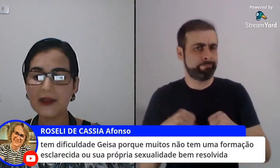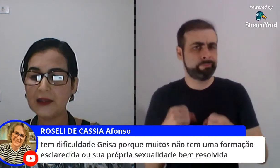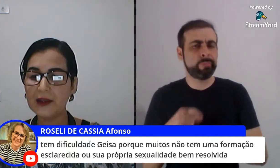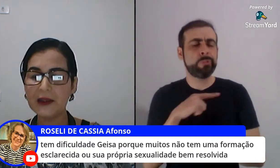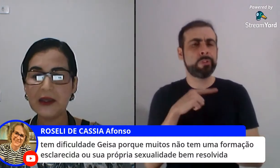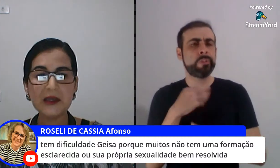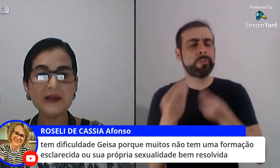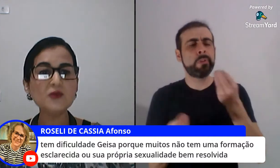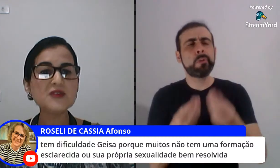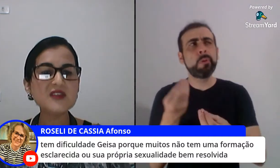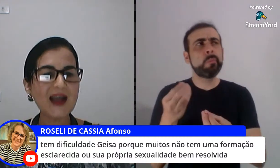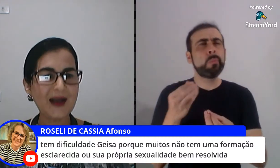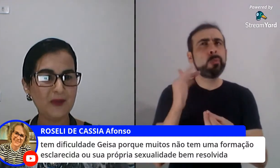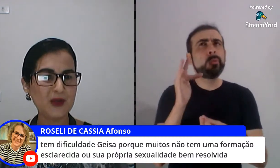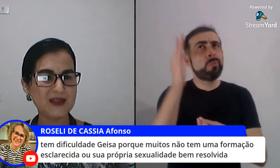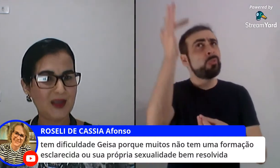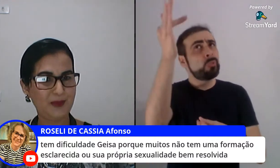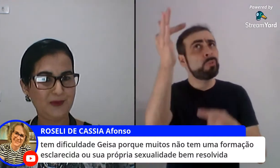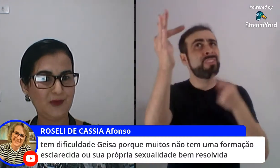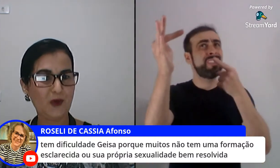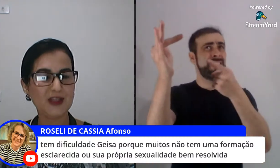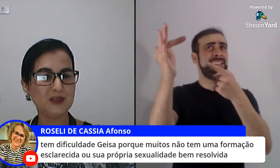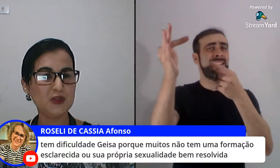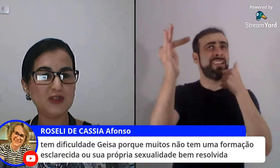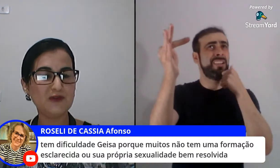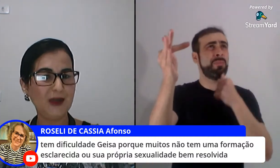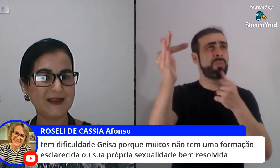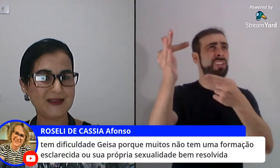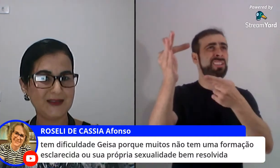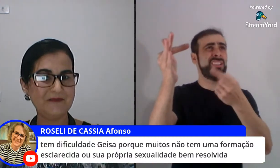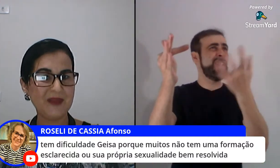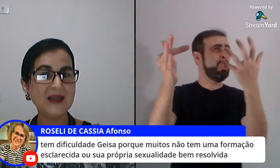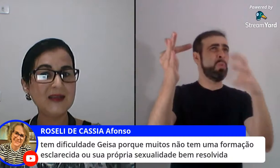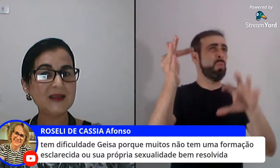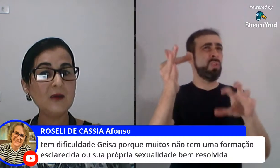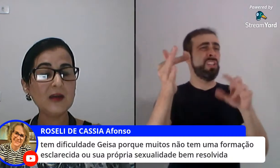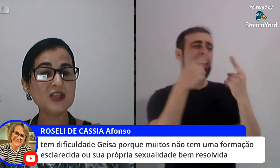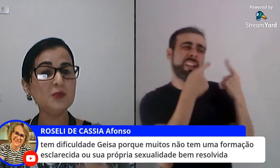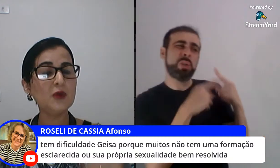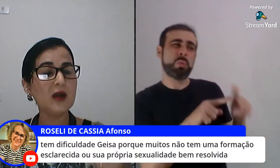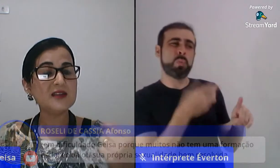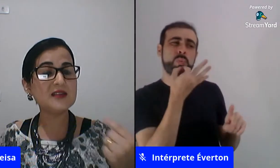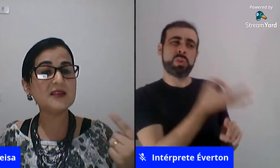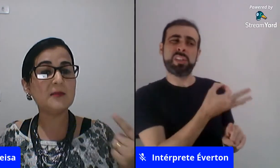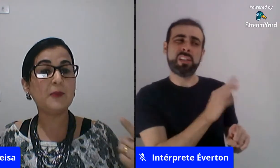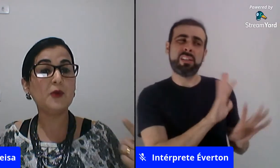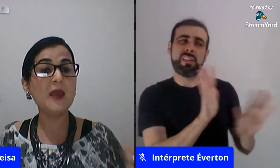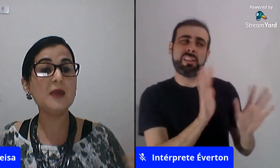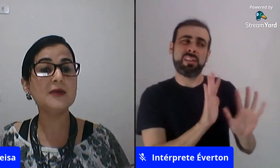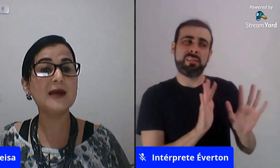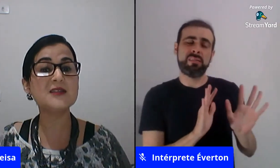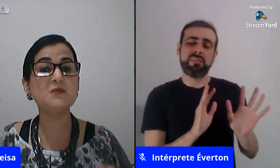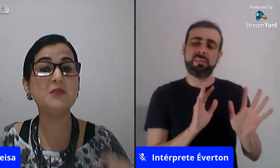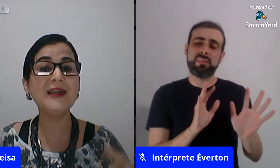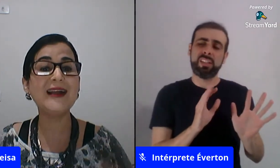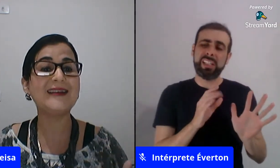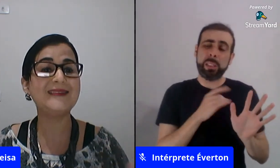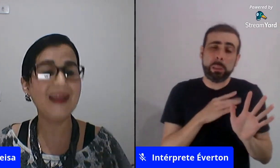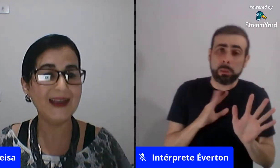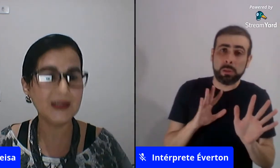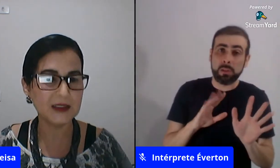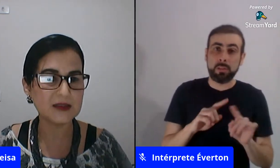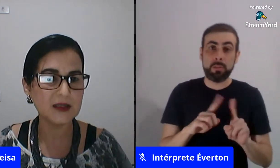consegue denunciar por exemplo qualquer tipo de violência então a gente às vezes por meio das